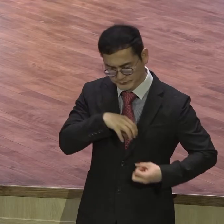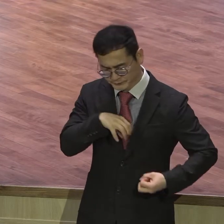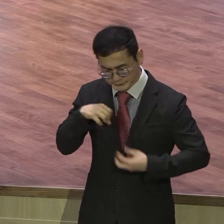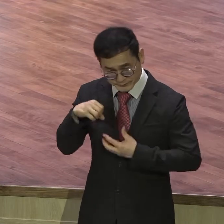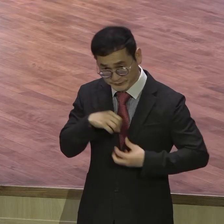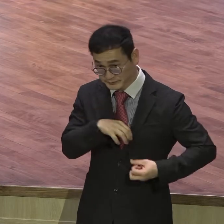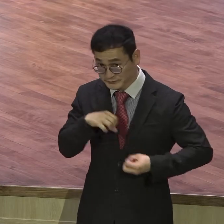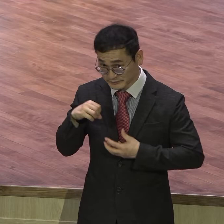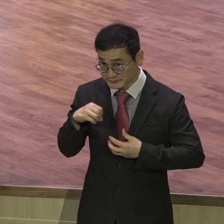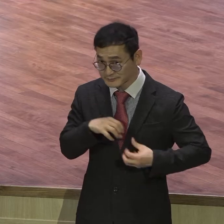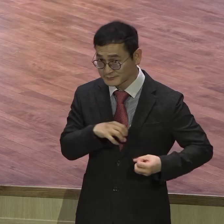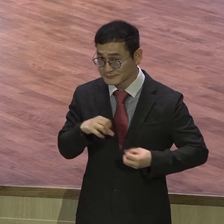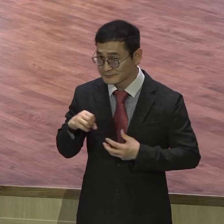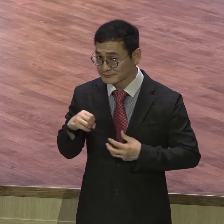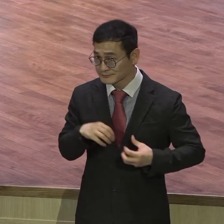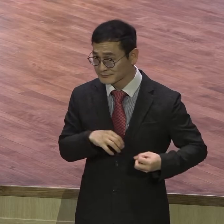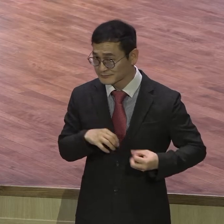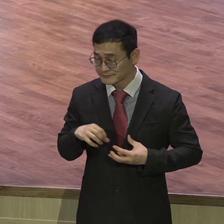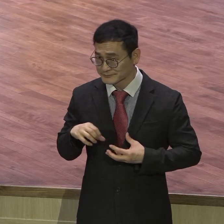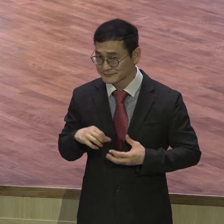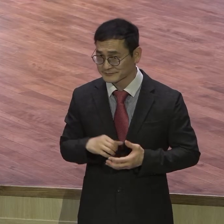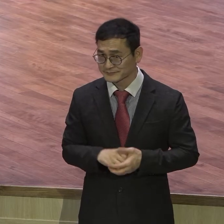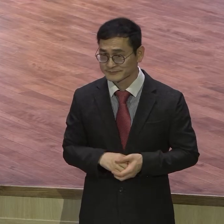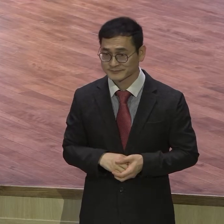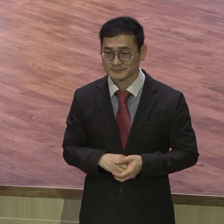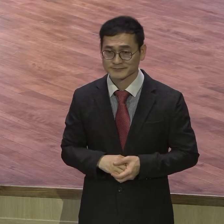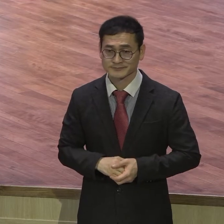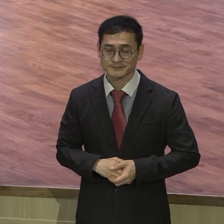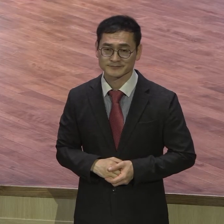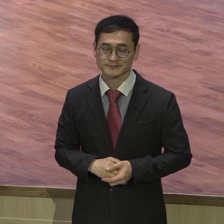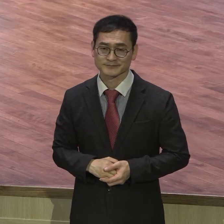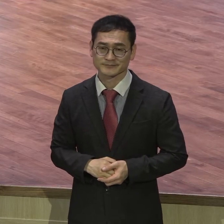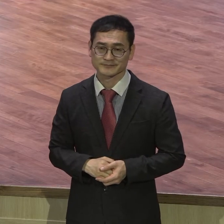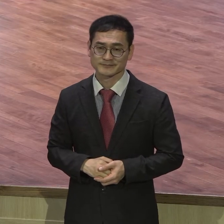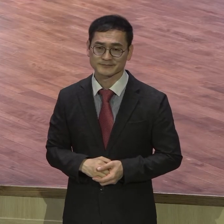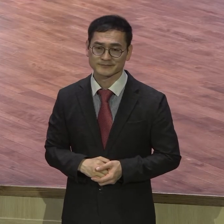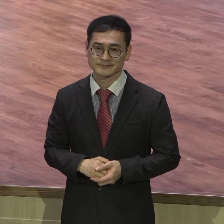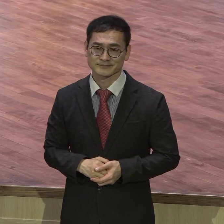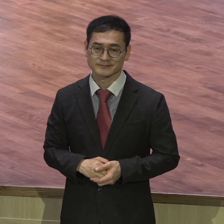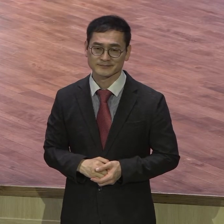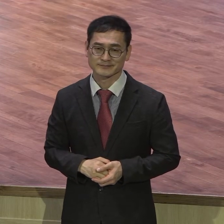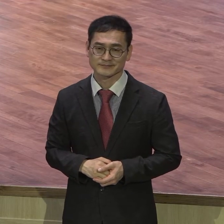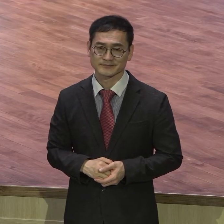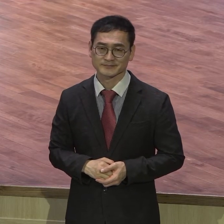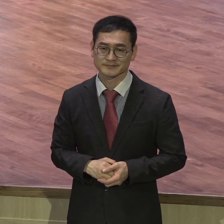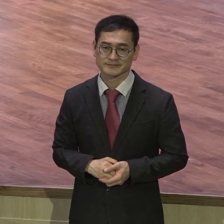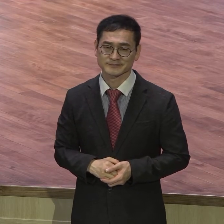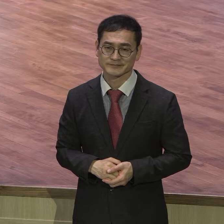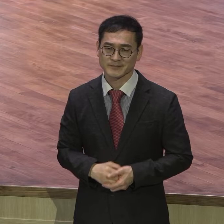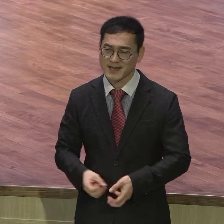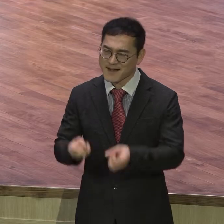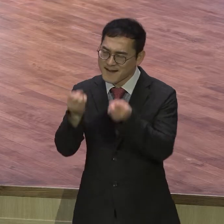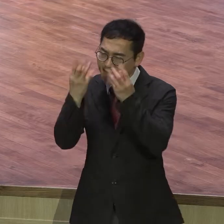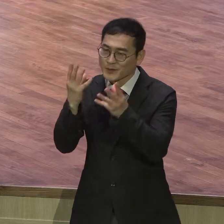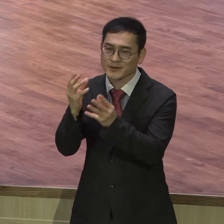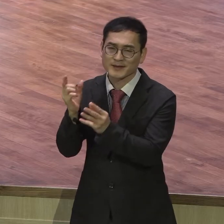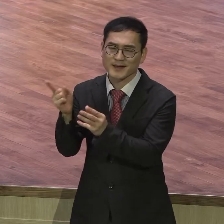다른 그런 재창조의 인생 이 복을 받을 자가